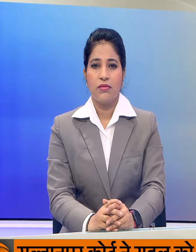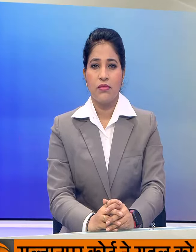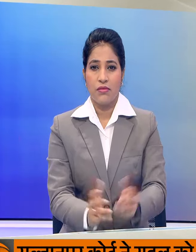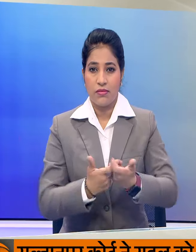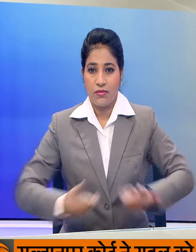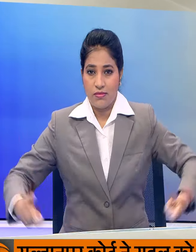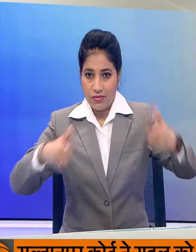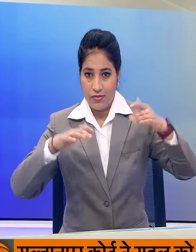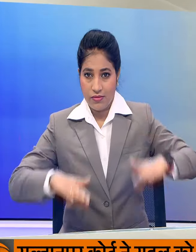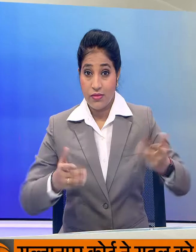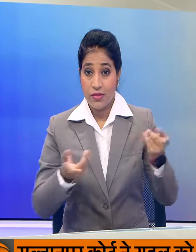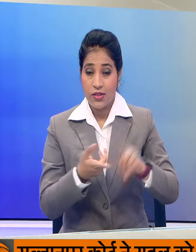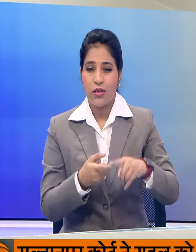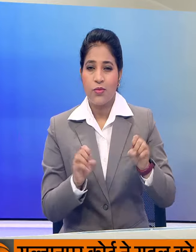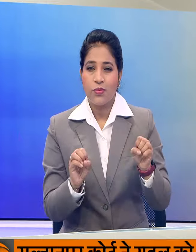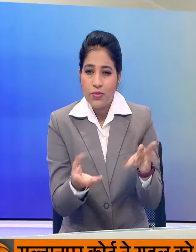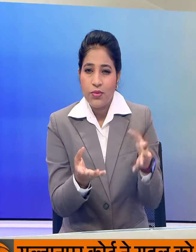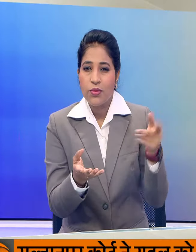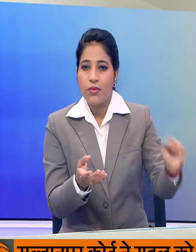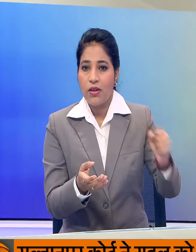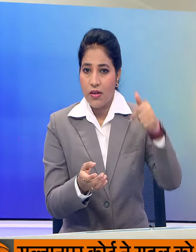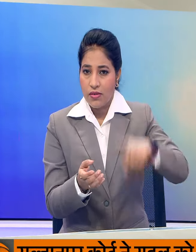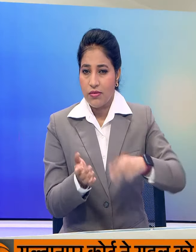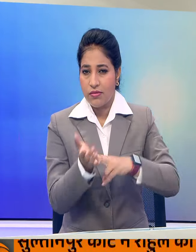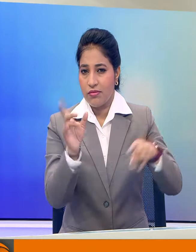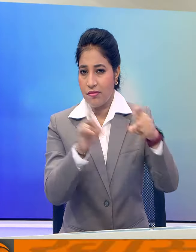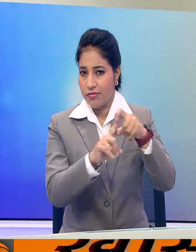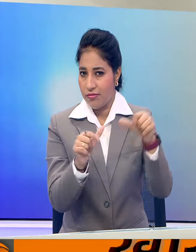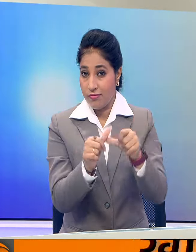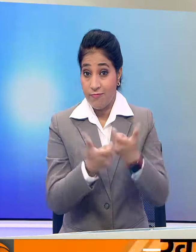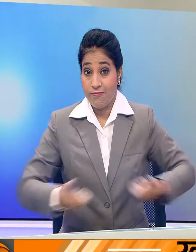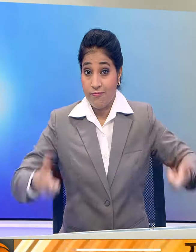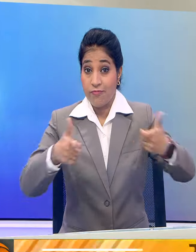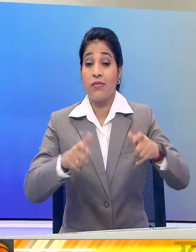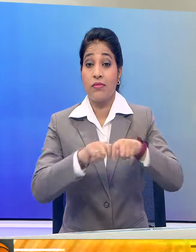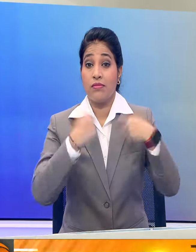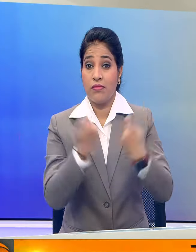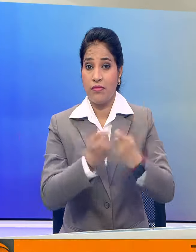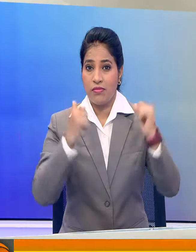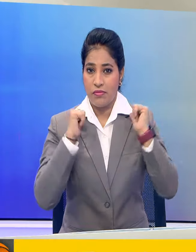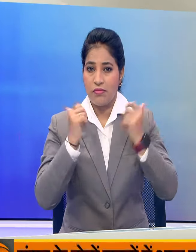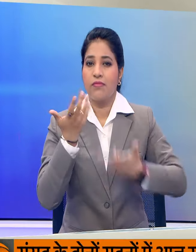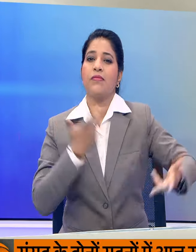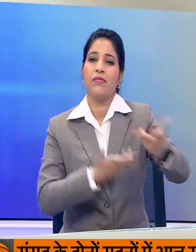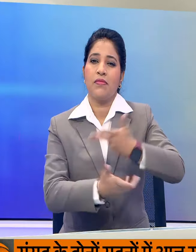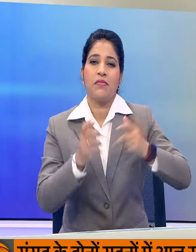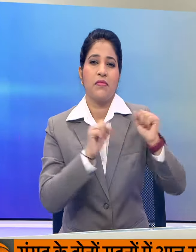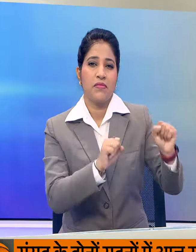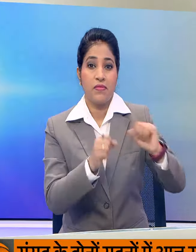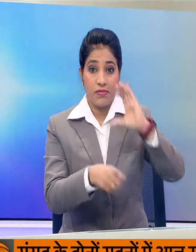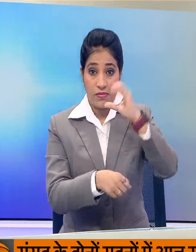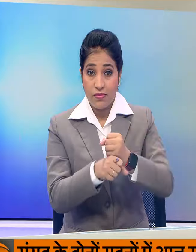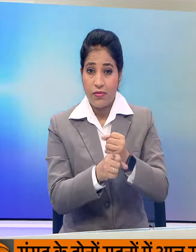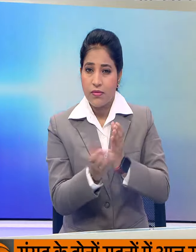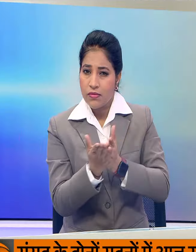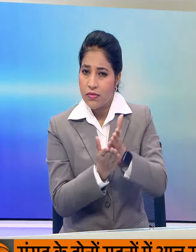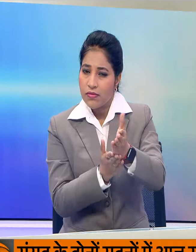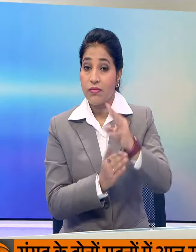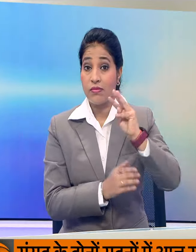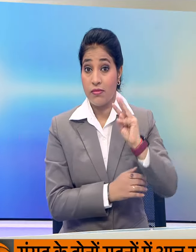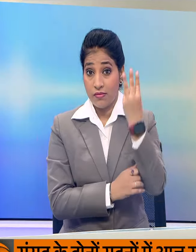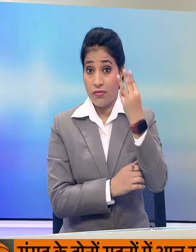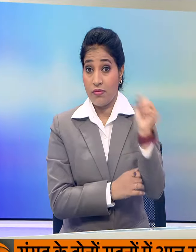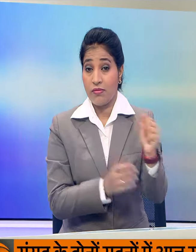सनसत के मौचूदा सत्र के बीच आज NDA सनसती दल की बैठक होने वाली है केंद्र में लगातार तीसरी